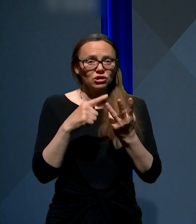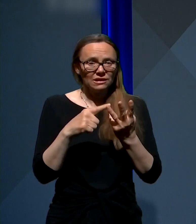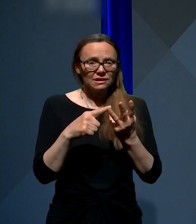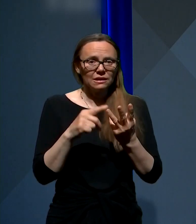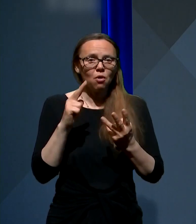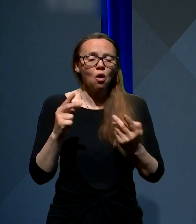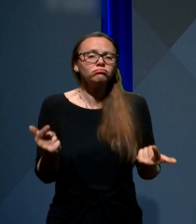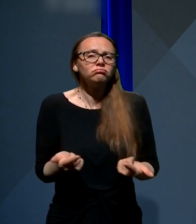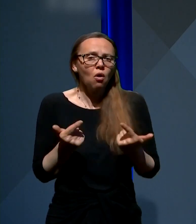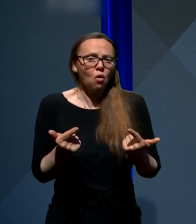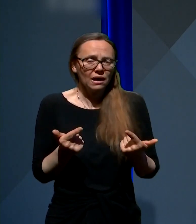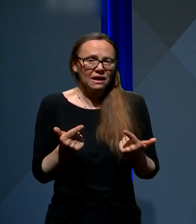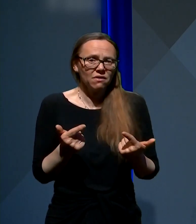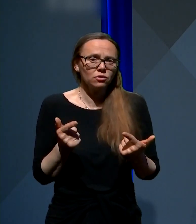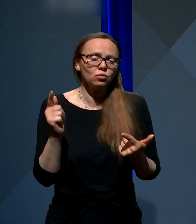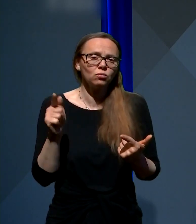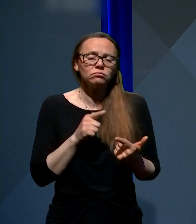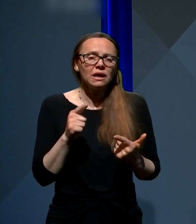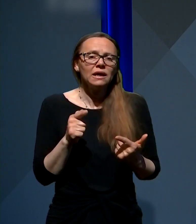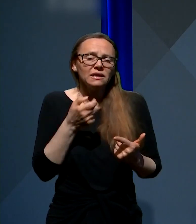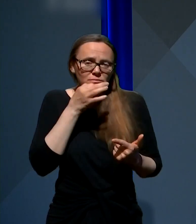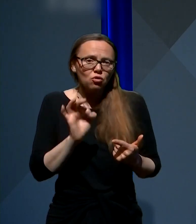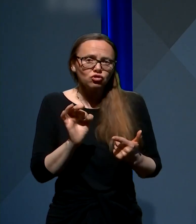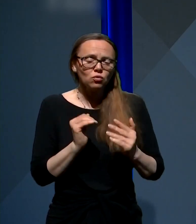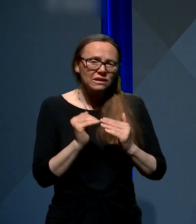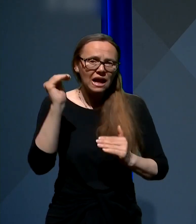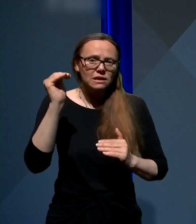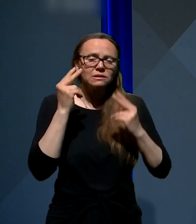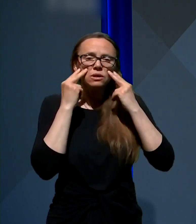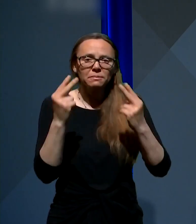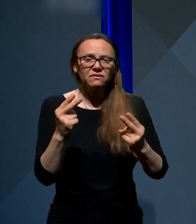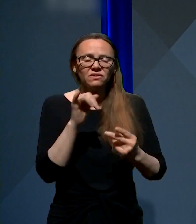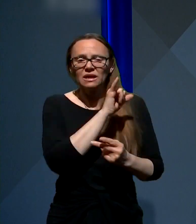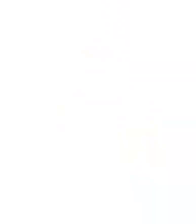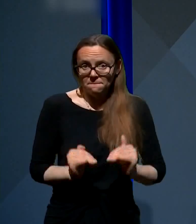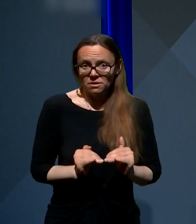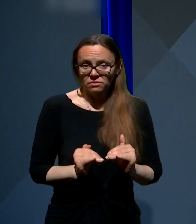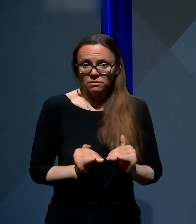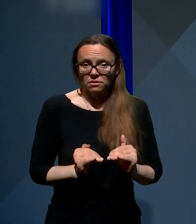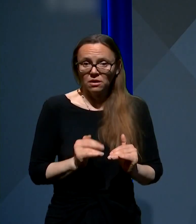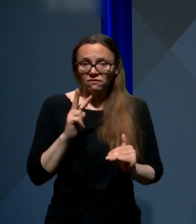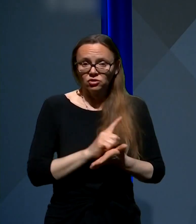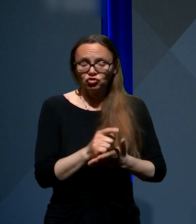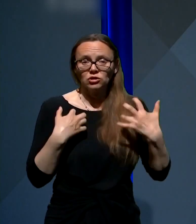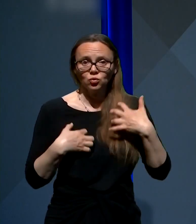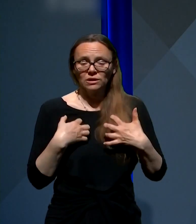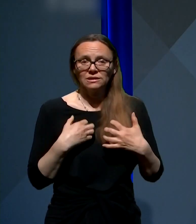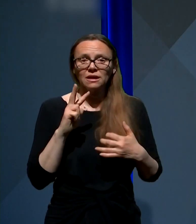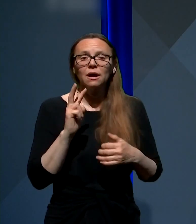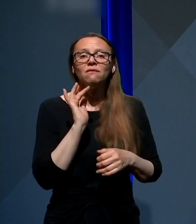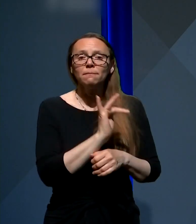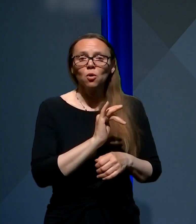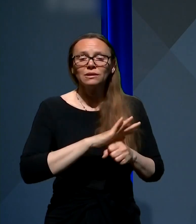ukrevanju in rasti, ki je predvidena v letu 2022. V protikoronskem